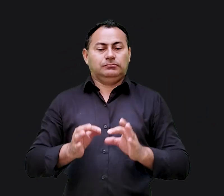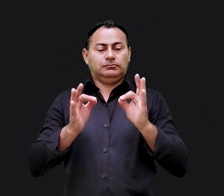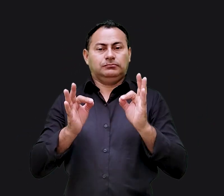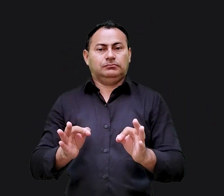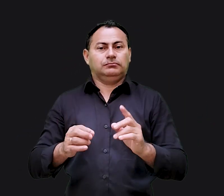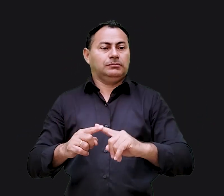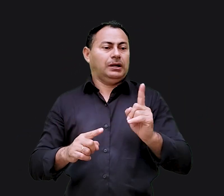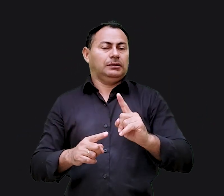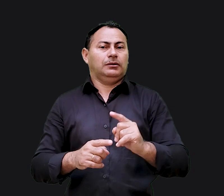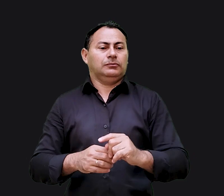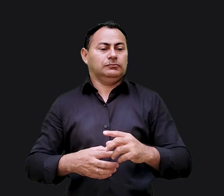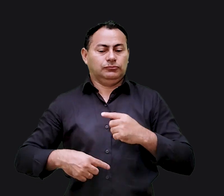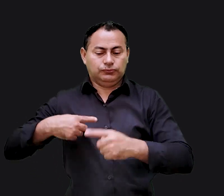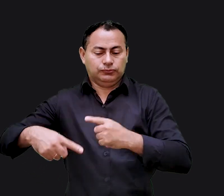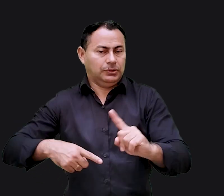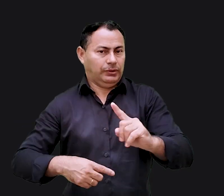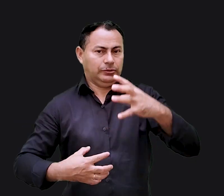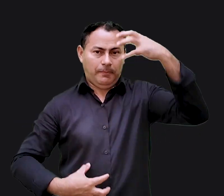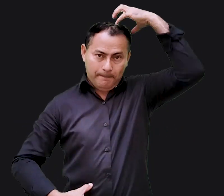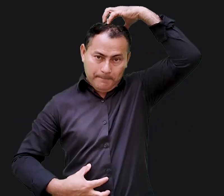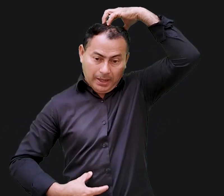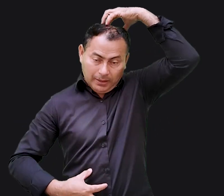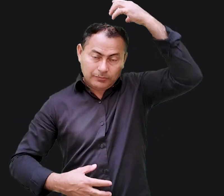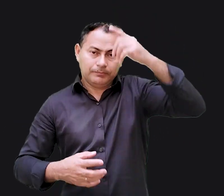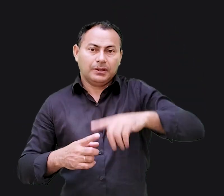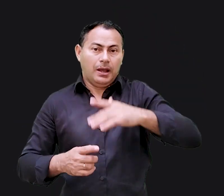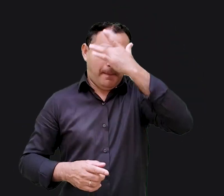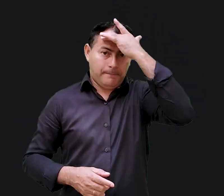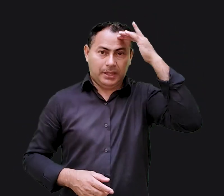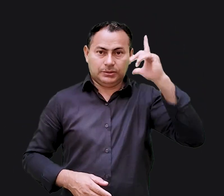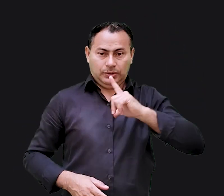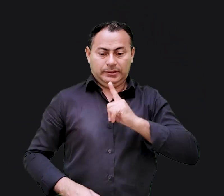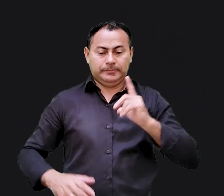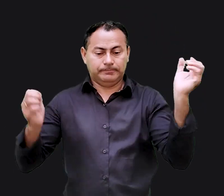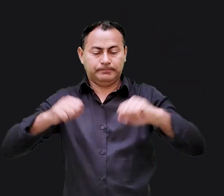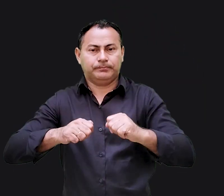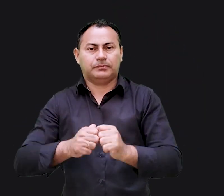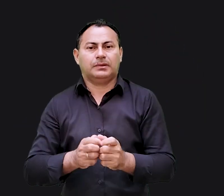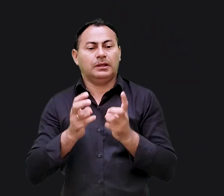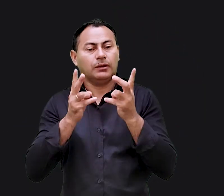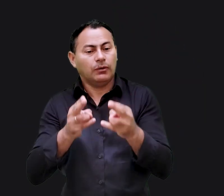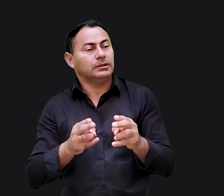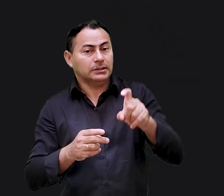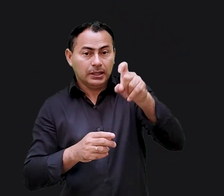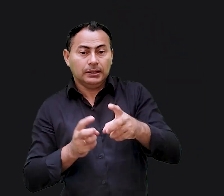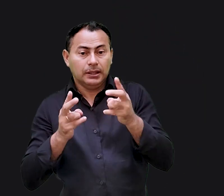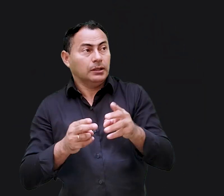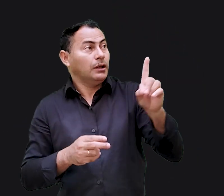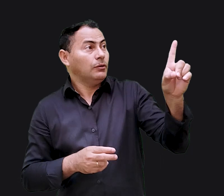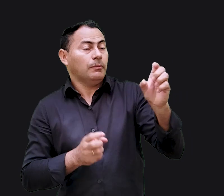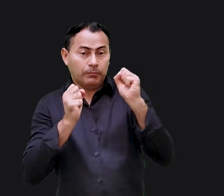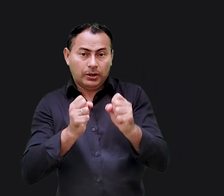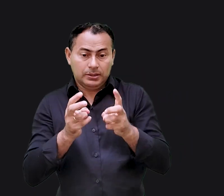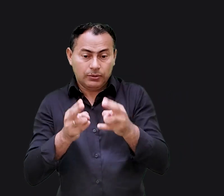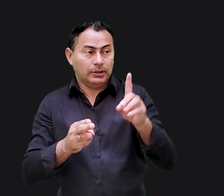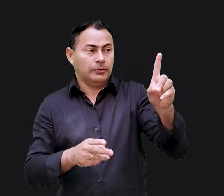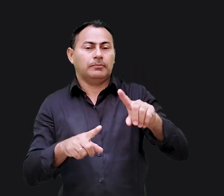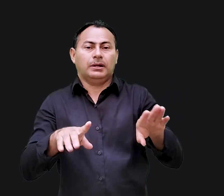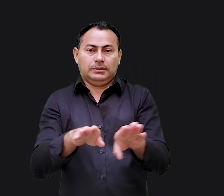descende mas não do macaco a questão é que o homem tem a capacidade de ser como Deus ele pode ser igual